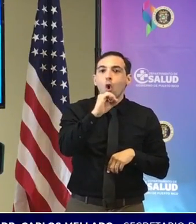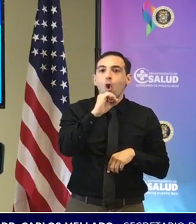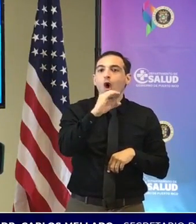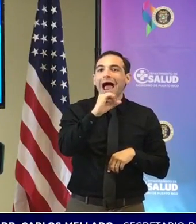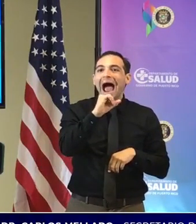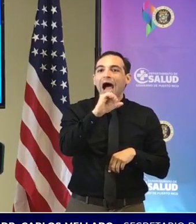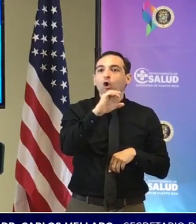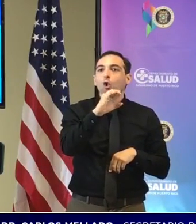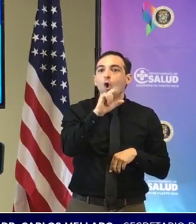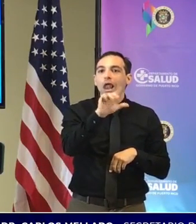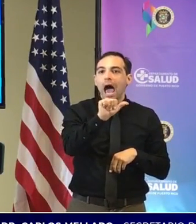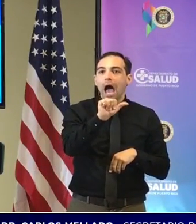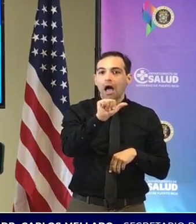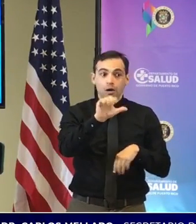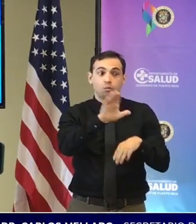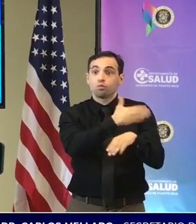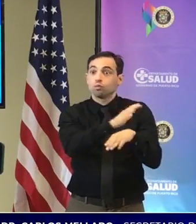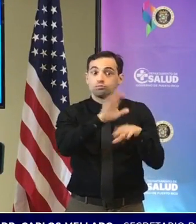mucha gente